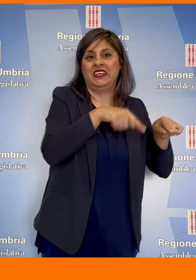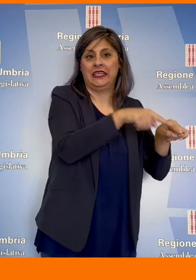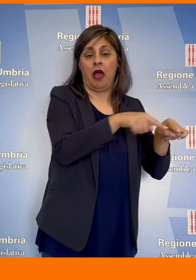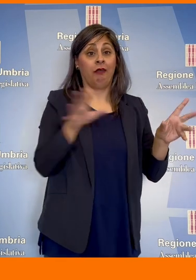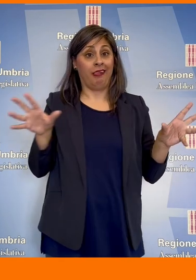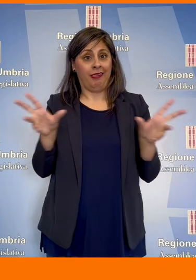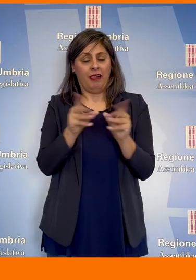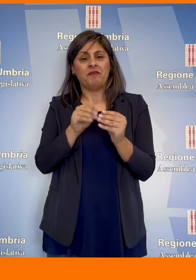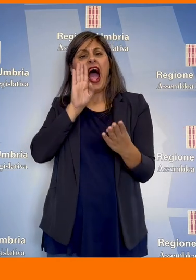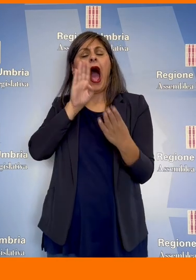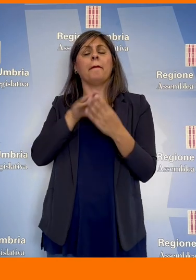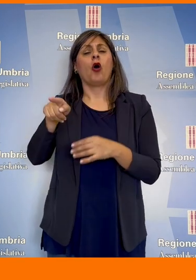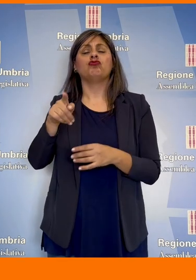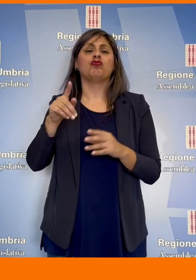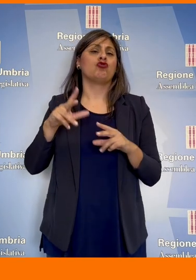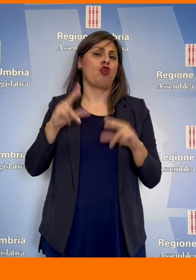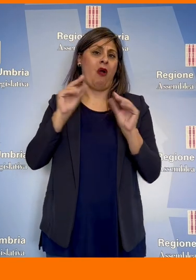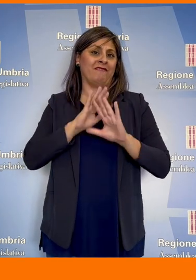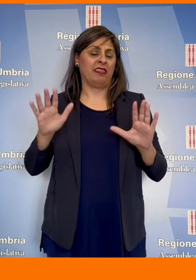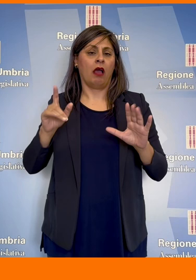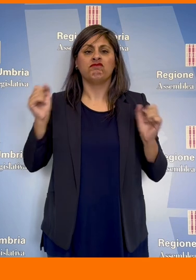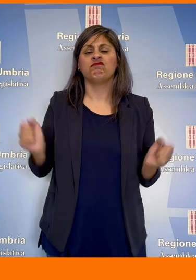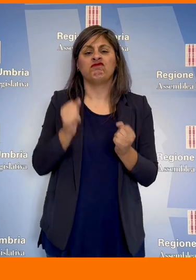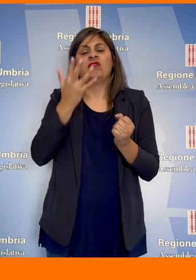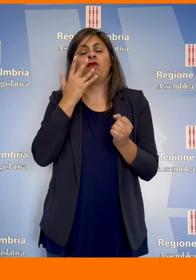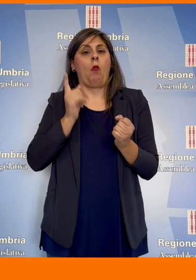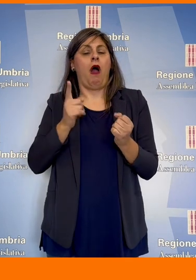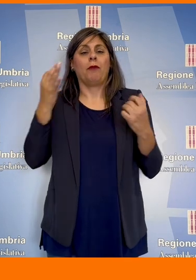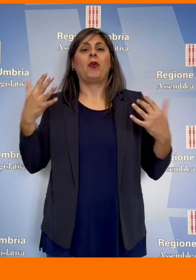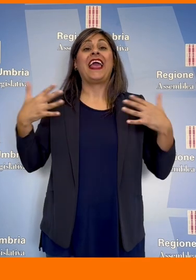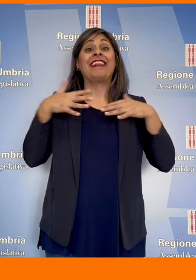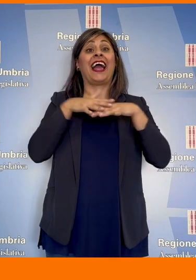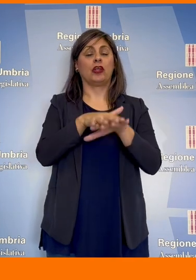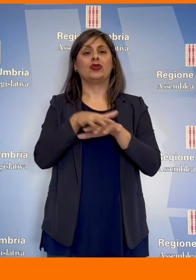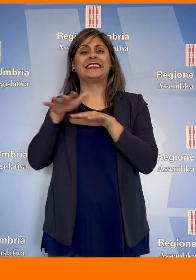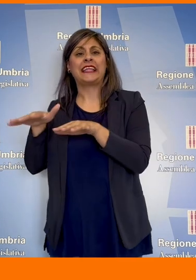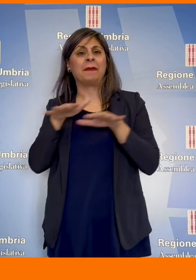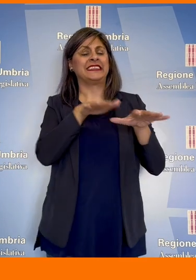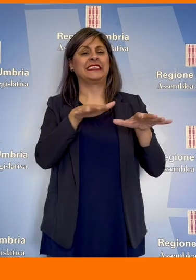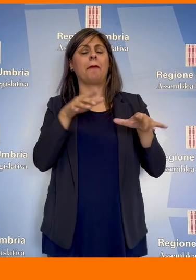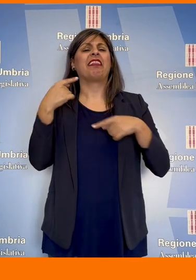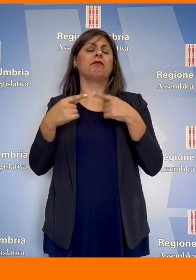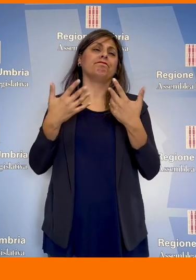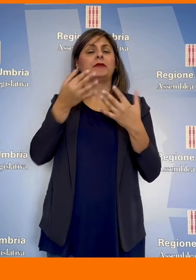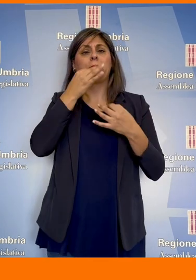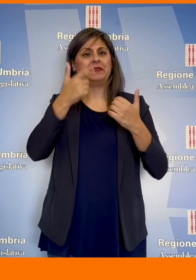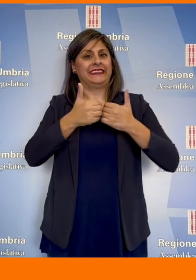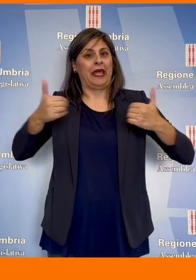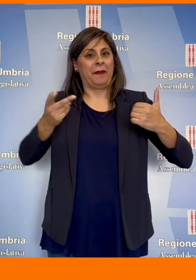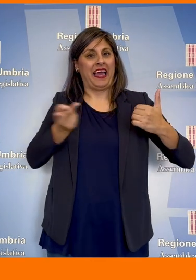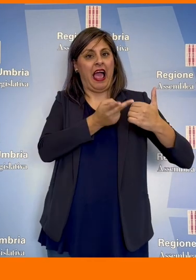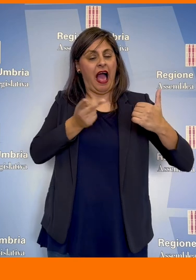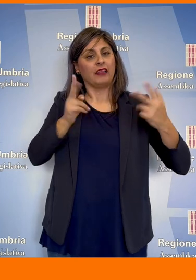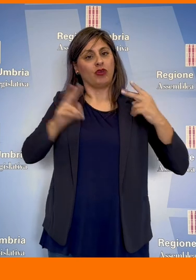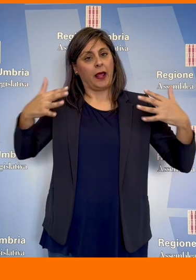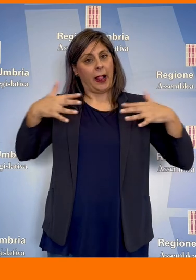Si tratta di un approccio fortemente innovativo che promuove l'integrazione tra questi due sistemi tradizionalmente separati